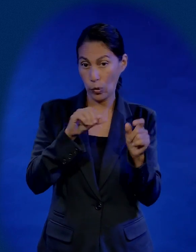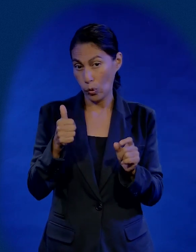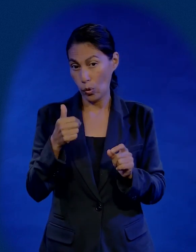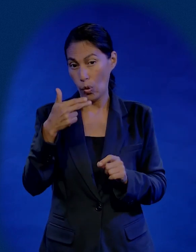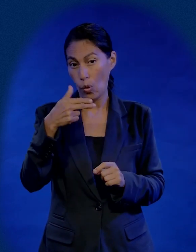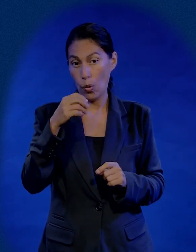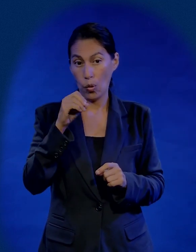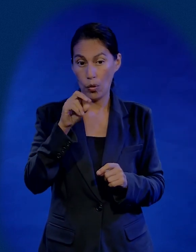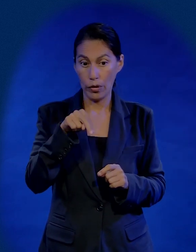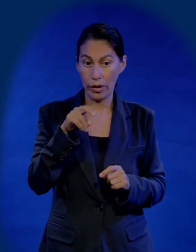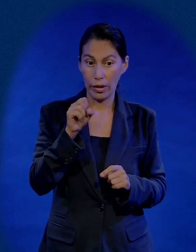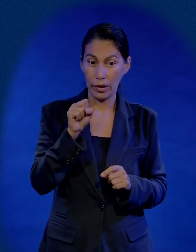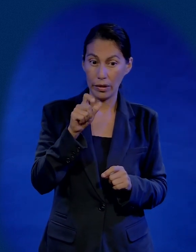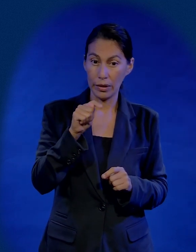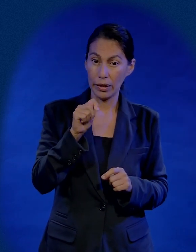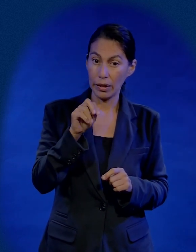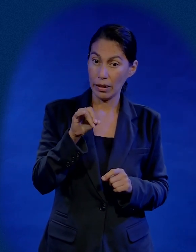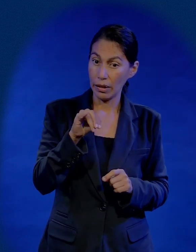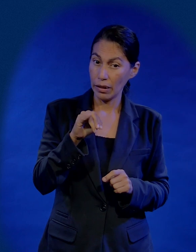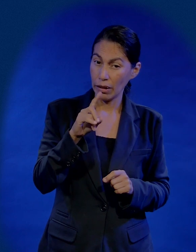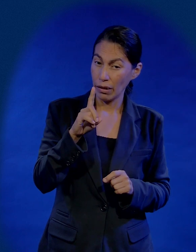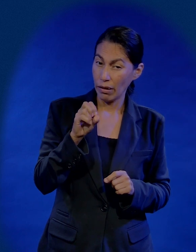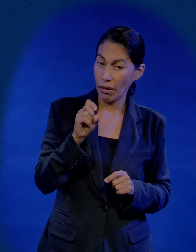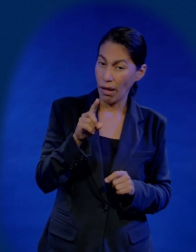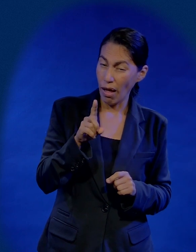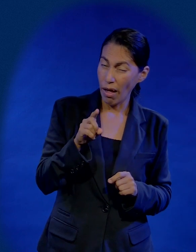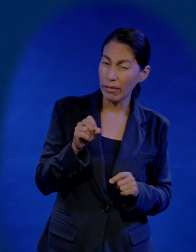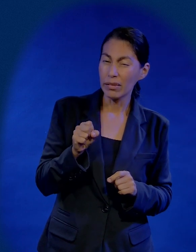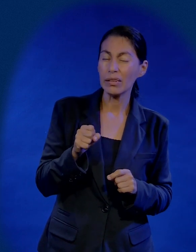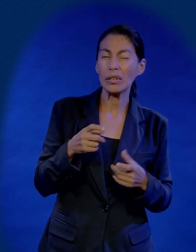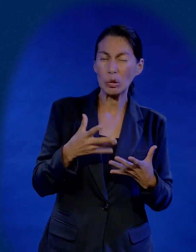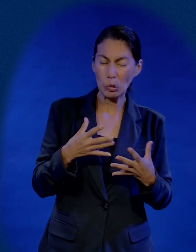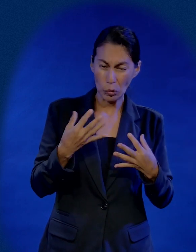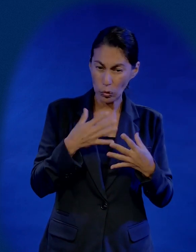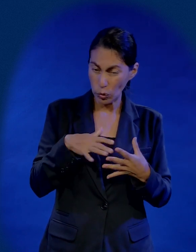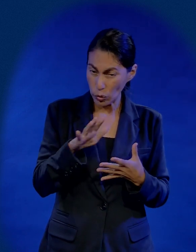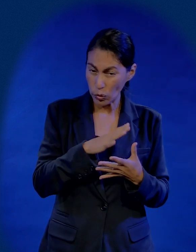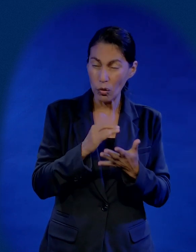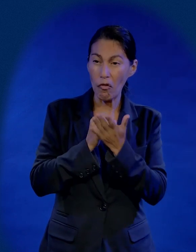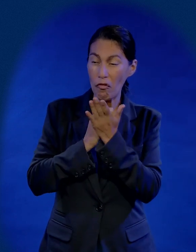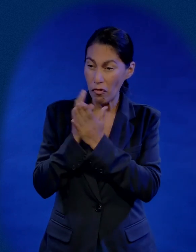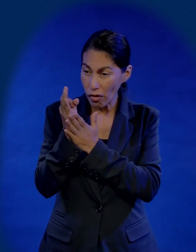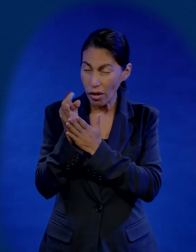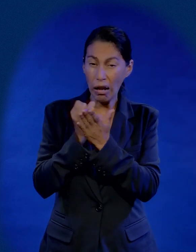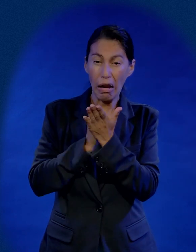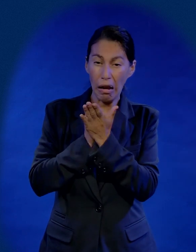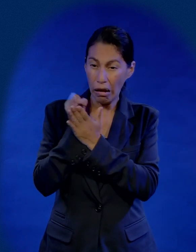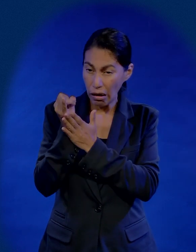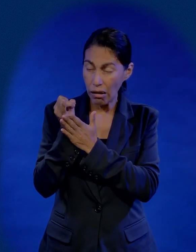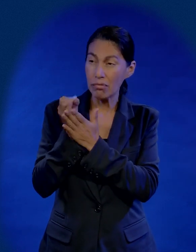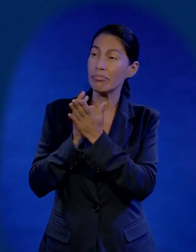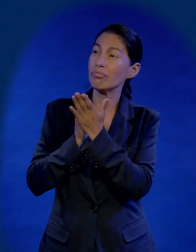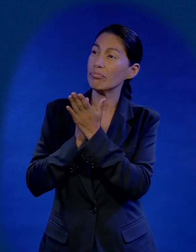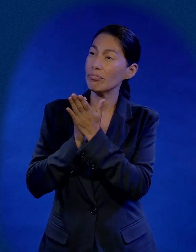historias y hablándole a los muchachos de la importancia de ser honestos, de ser fieles, de ser leales, de no robar.